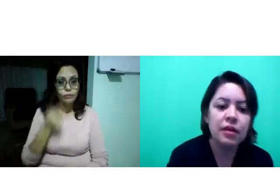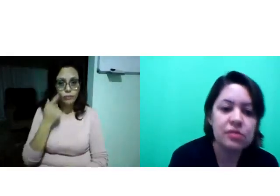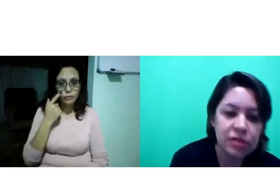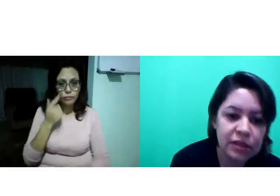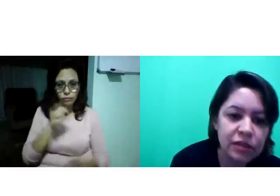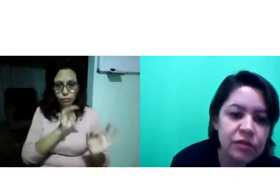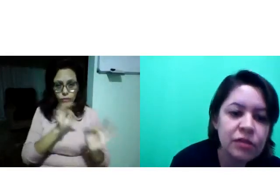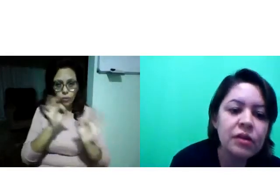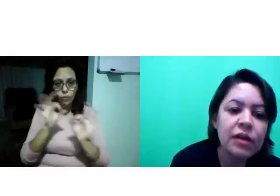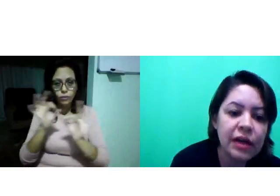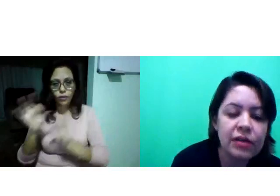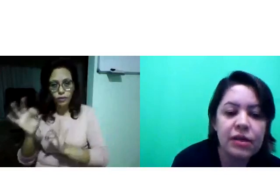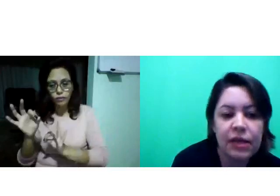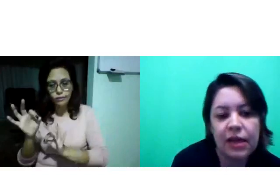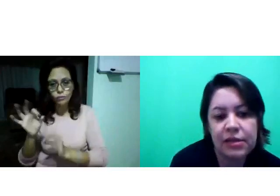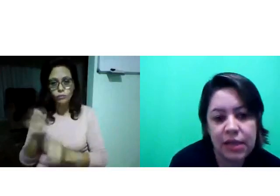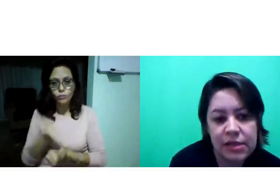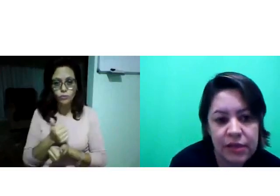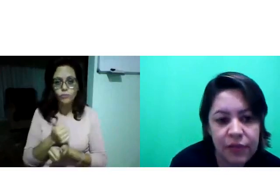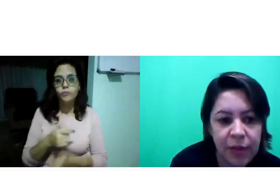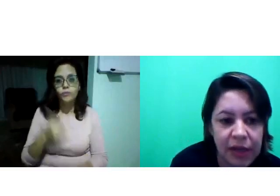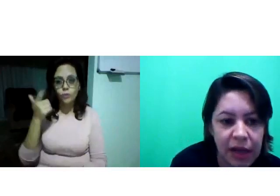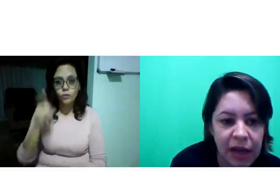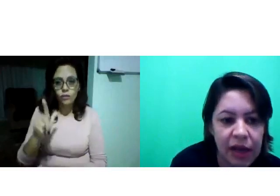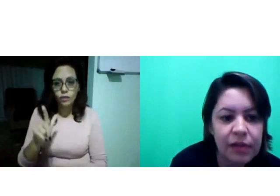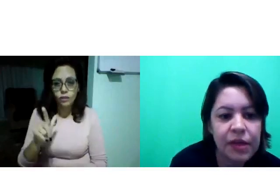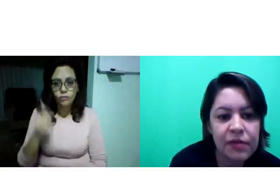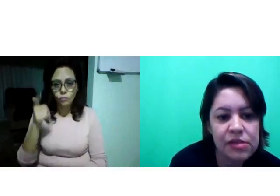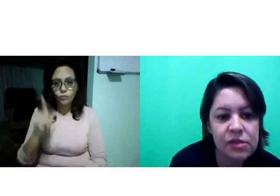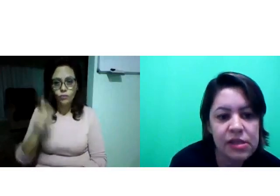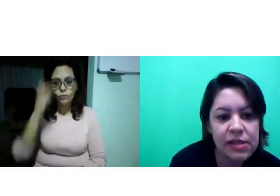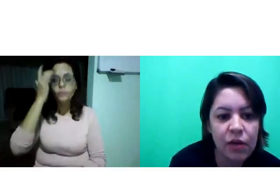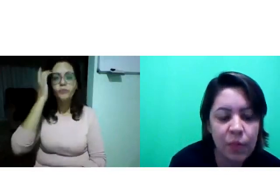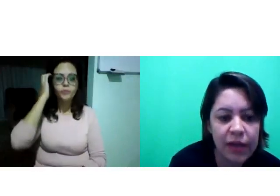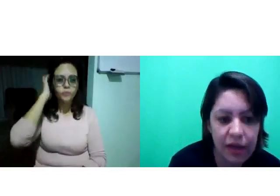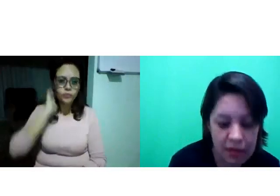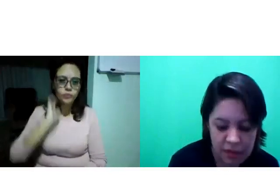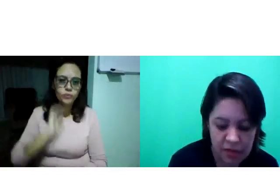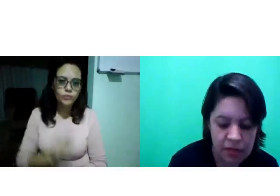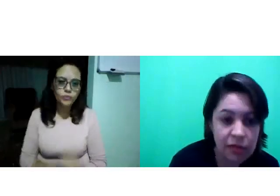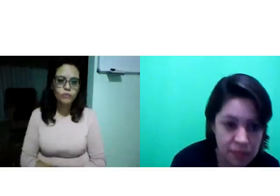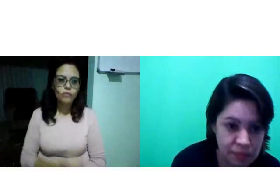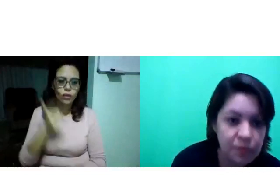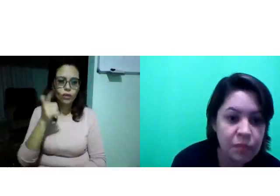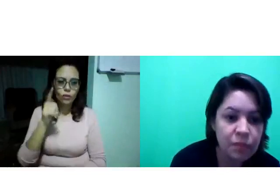Estou tentando, tentei sinalizar de forma clara para que vocês conseguissem acompanhar.